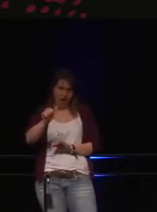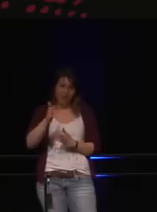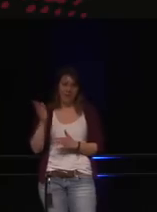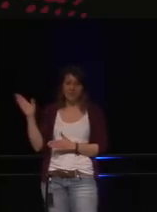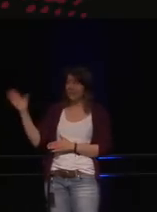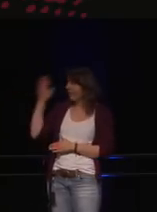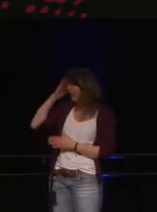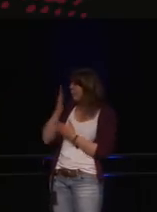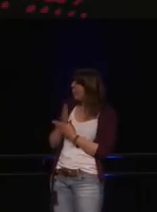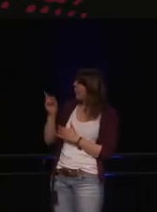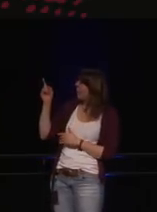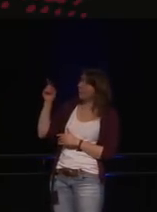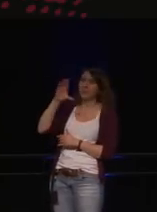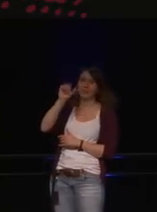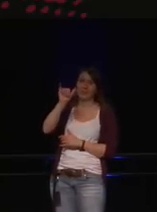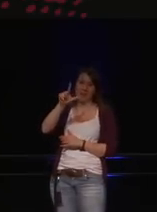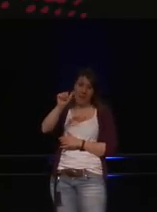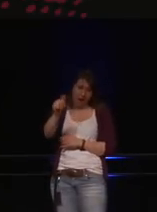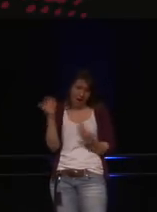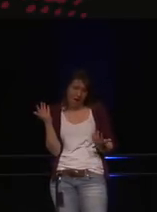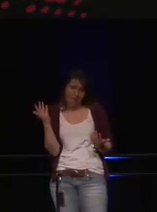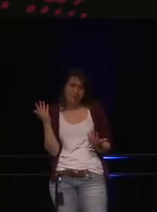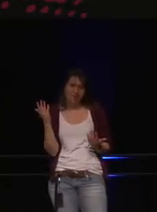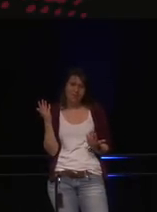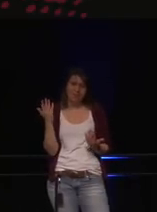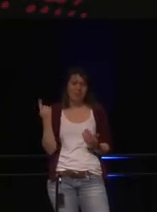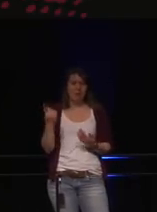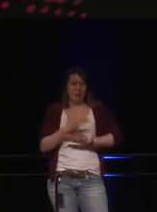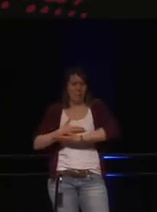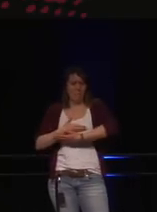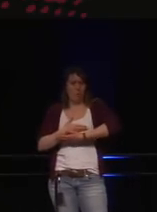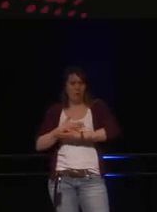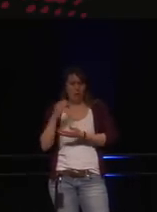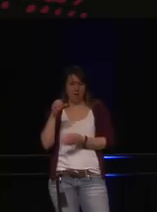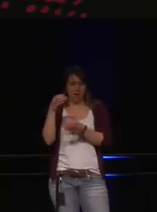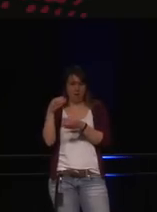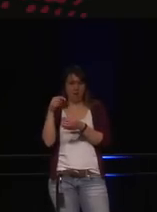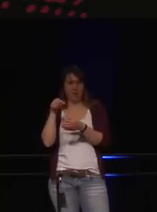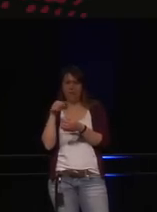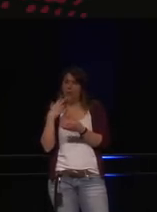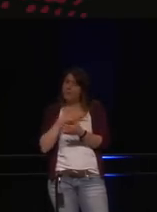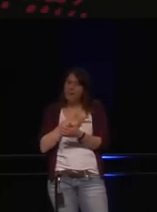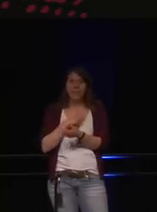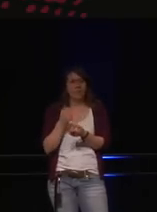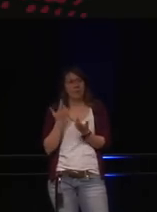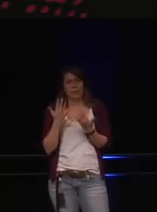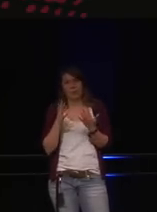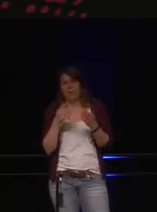Ihr habt wahrscheinlich schon von Kayla gehört. Es ist eine sehr unsichere Puppe.